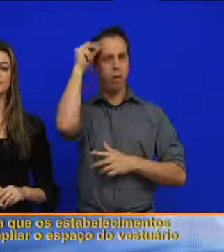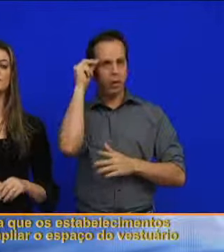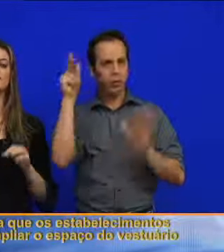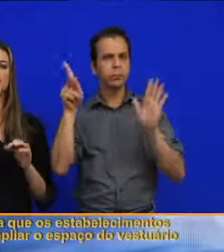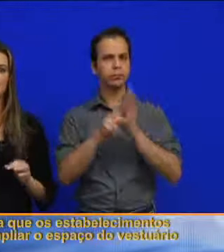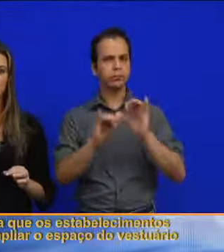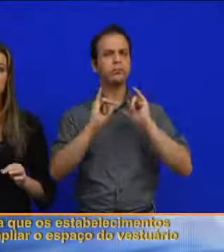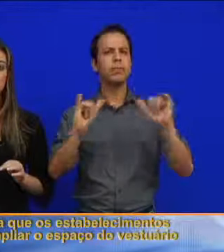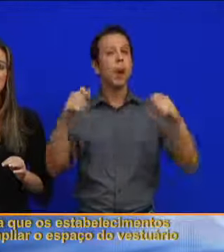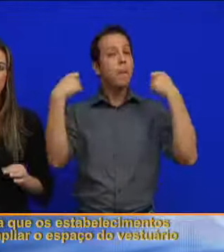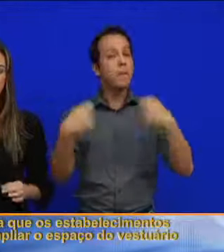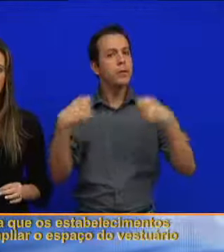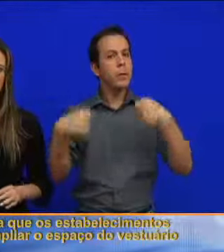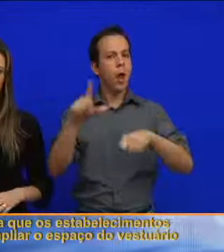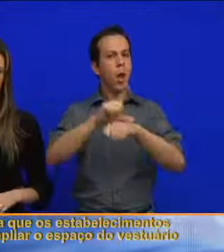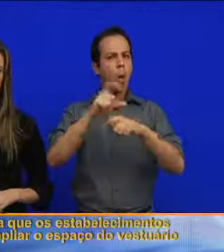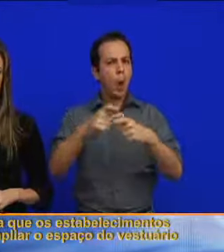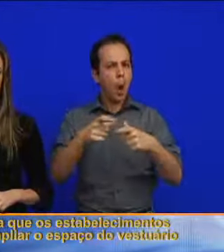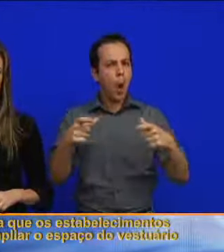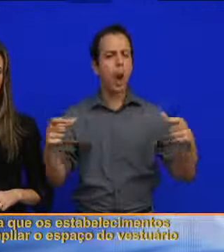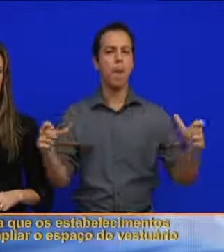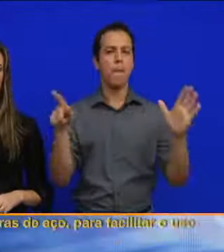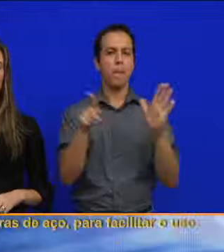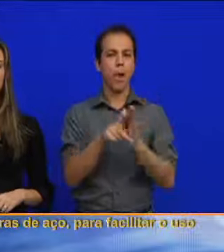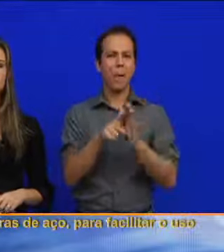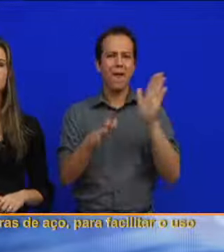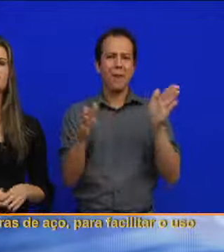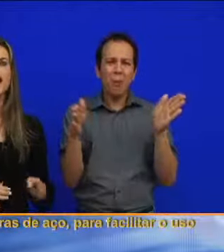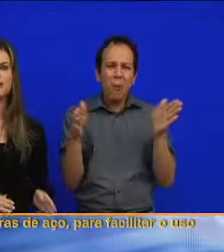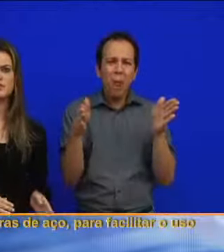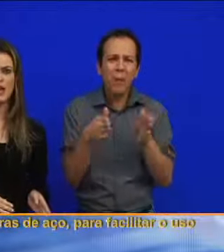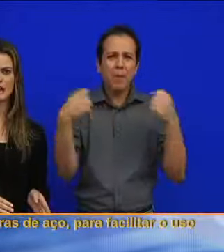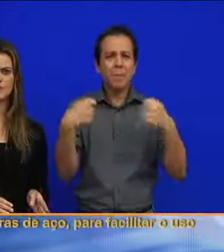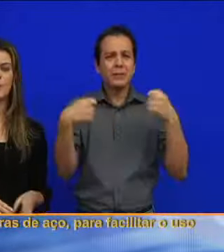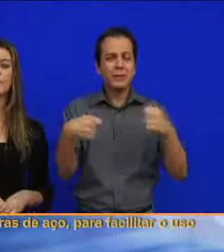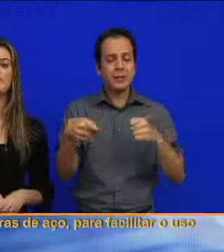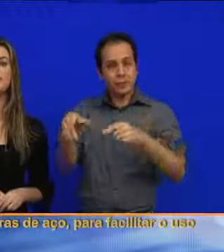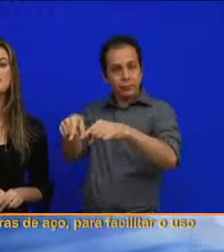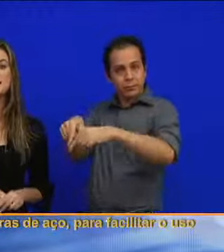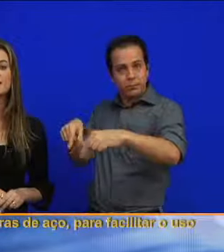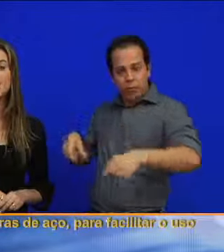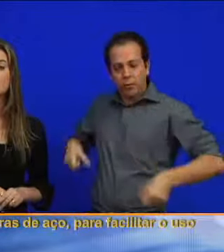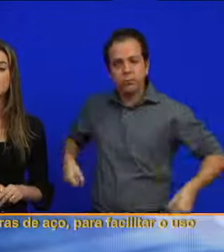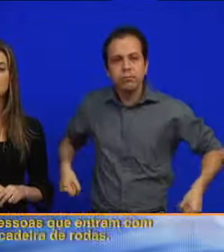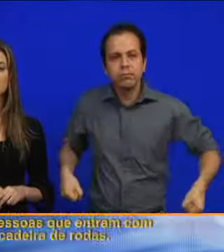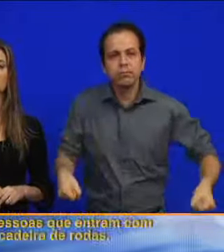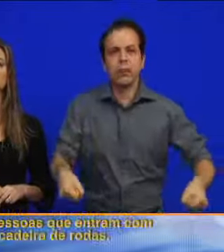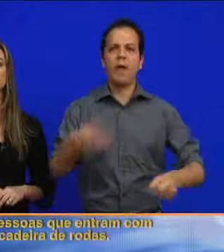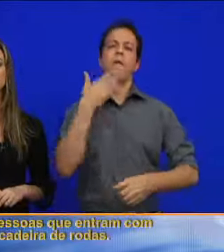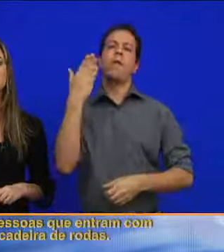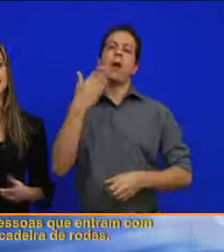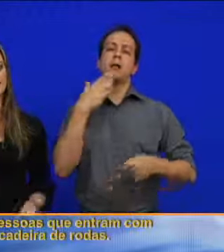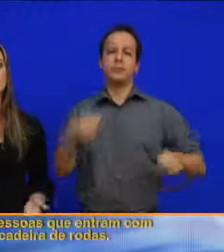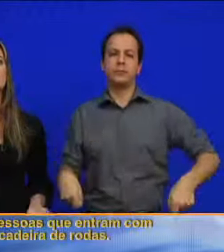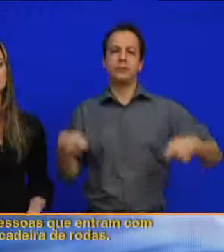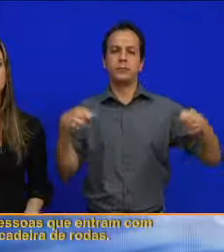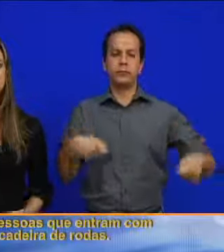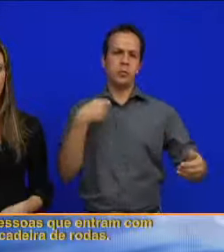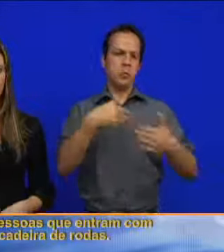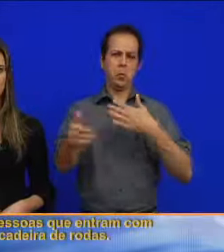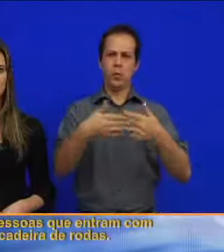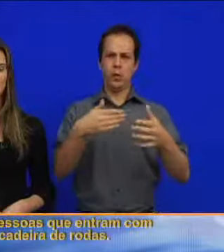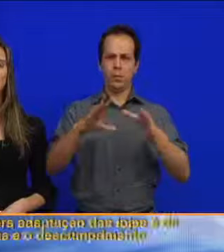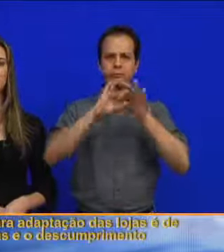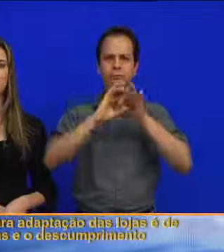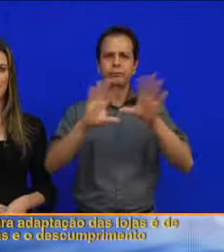estabelecimentos devem ampliar o espaço do vestuário e incluir barras de aço para facilitar o uso para pessoas que entram com